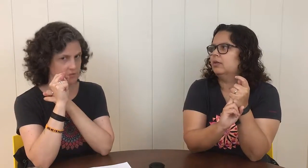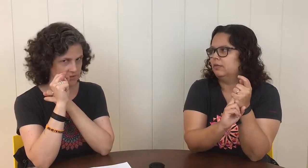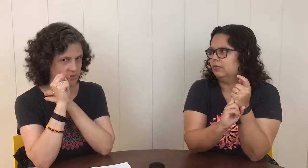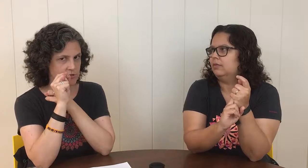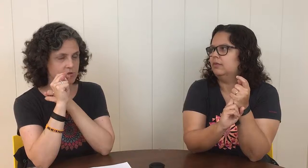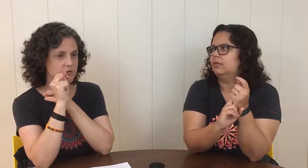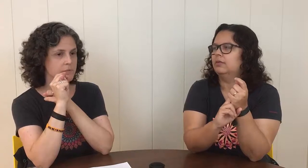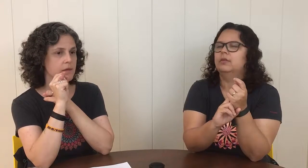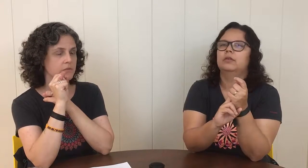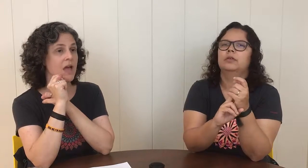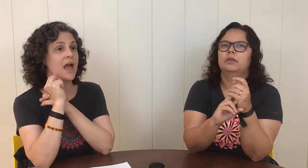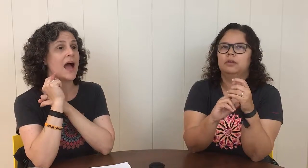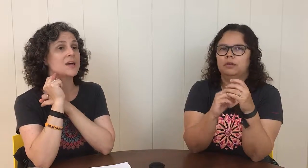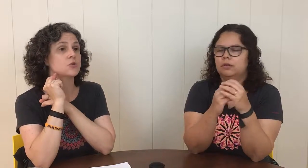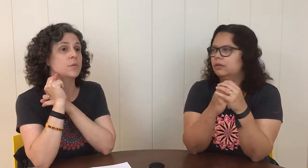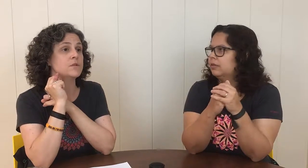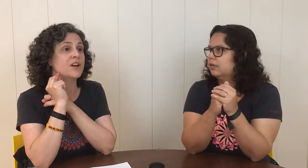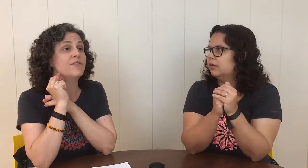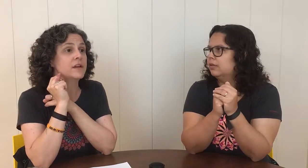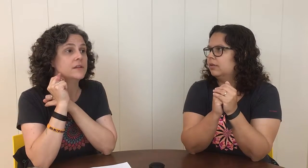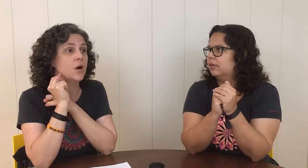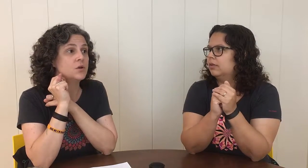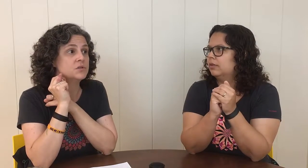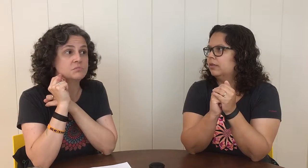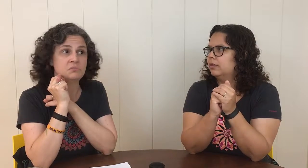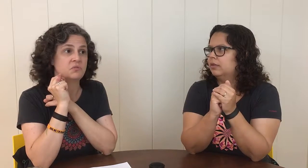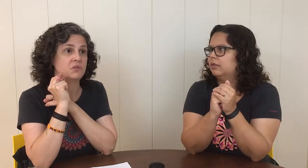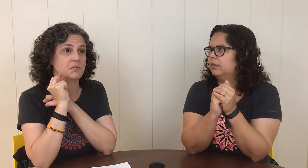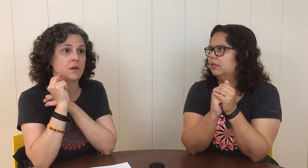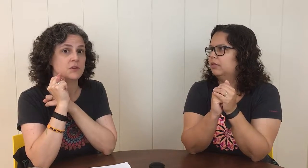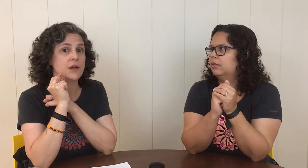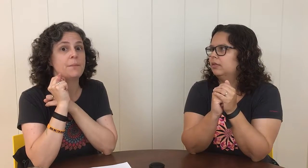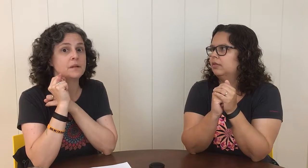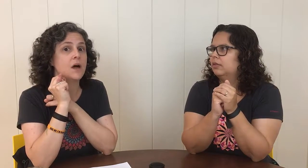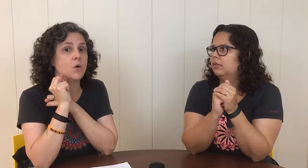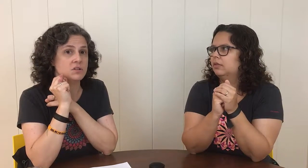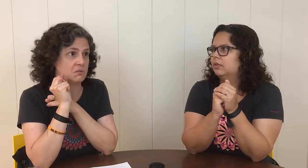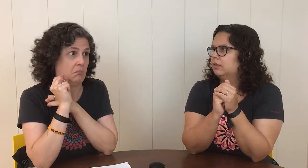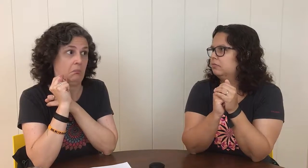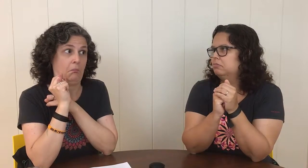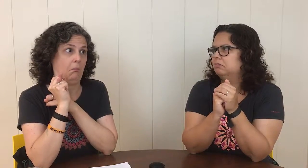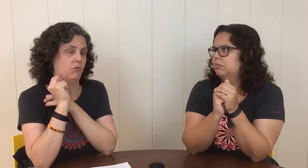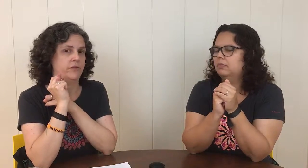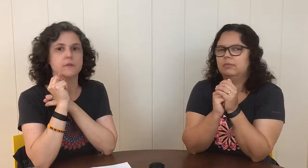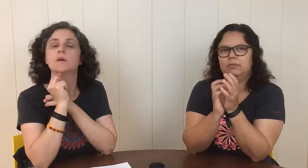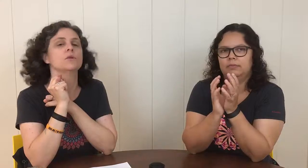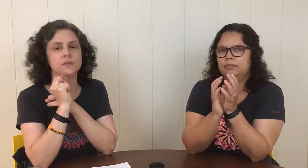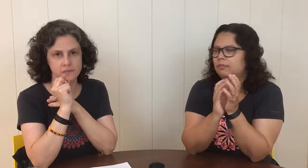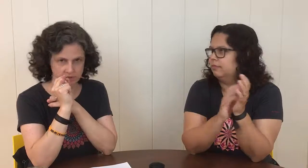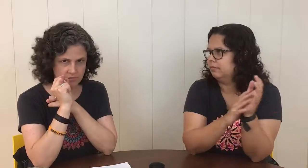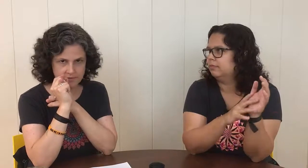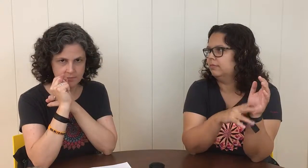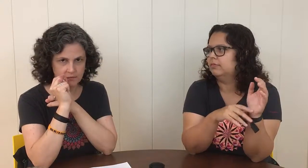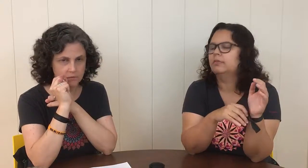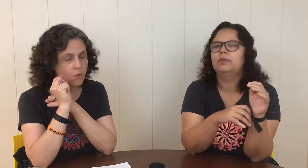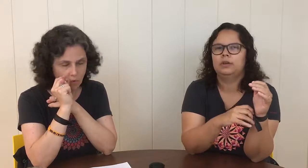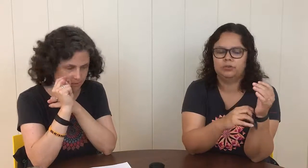Isso é certidão de nascimento. Ah, estou comprando um chá verde, dá onde? Não sei. Chá preto, dá onde? Não sei. Então não tem certidão de nascimento. Não compre.